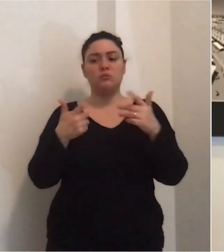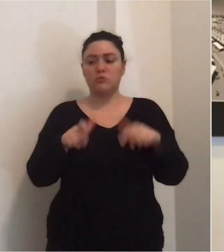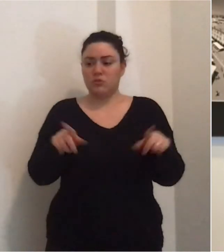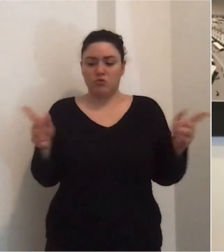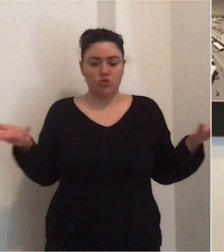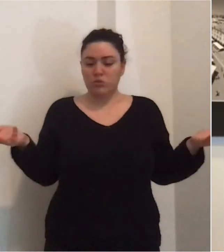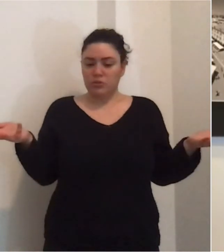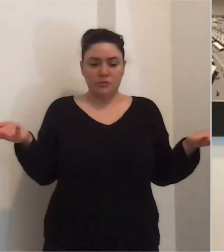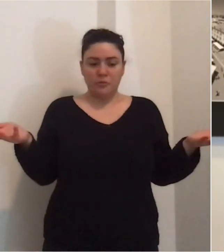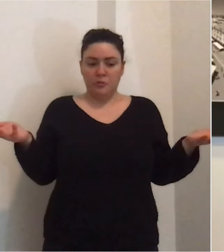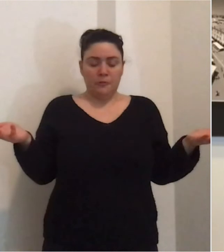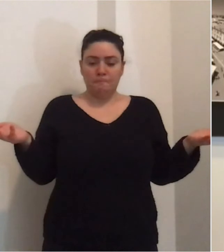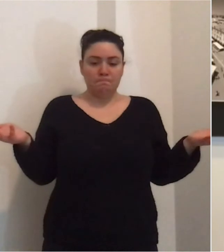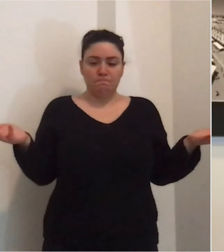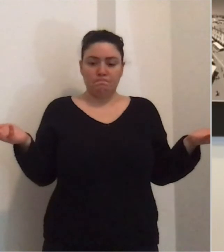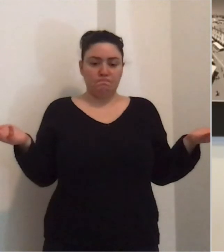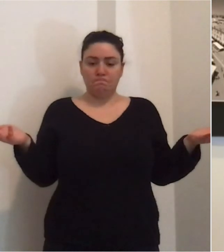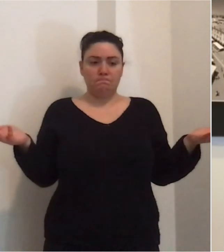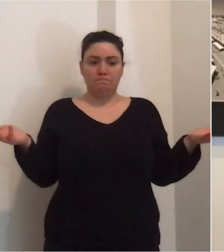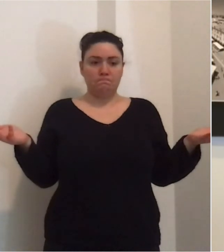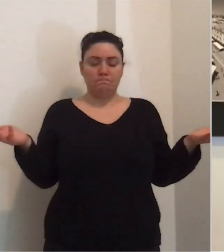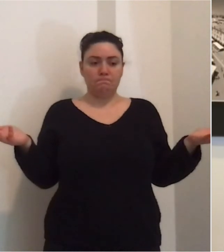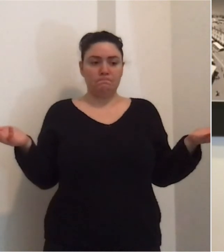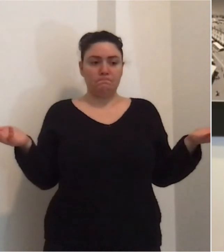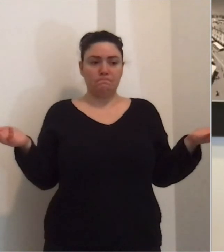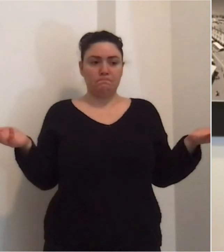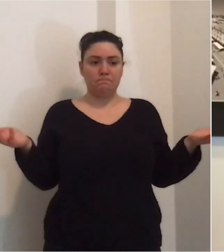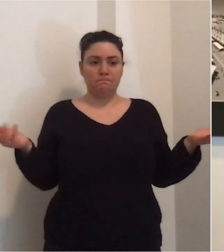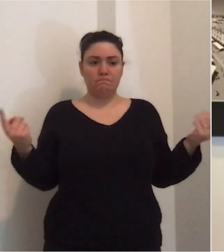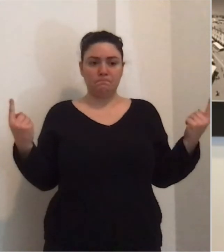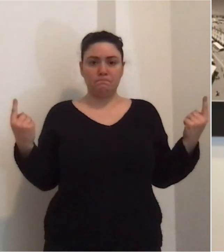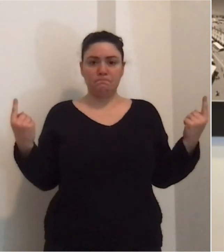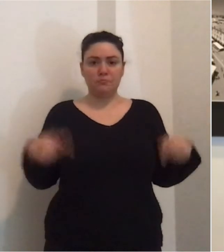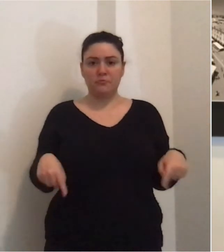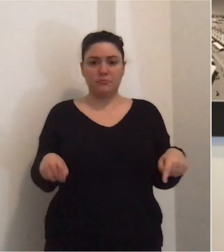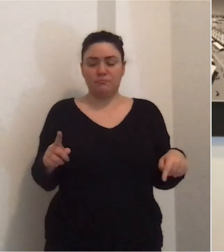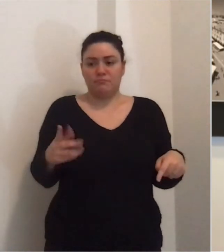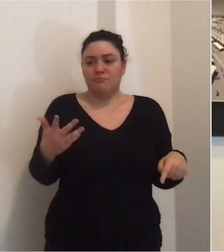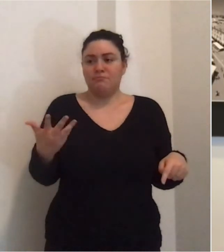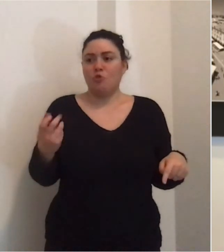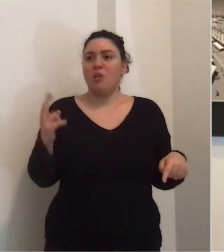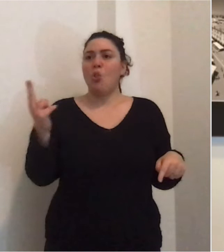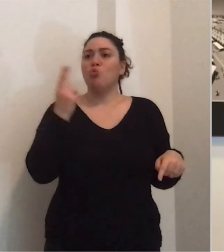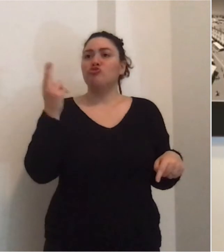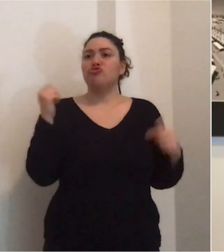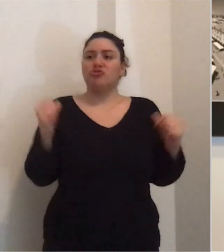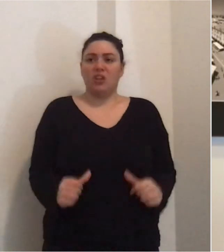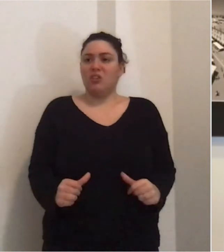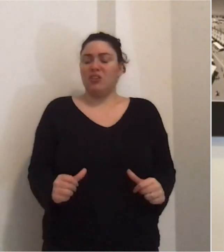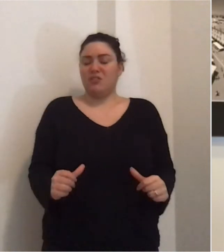è una cosa assolutamente inedita quella di avere appunto indetto il lutto